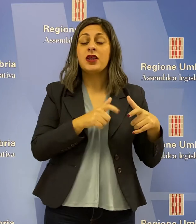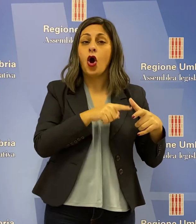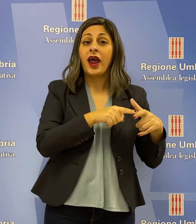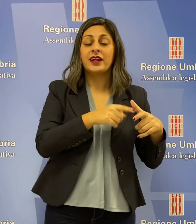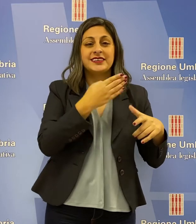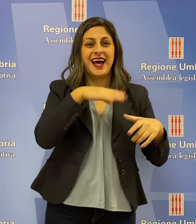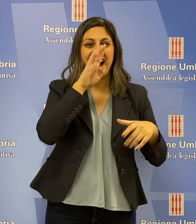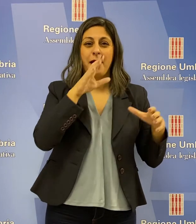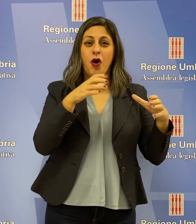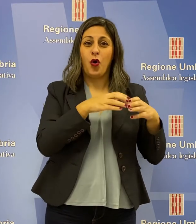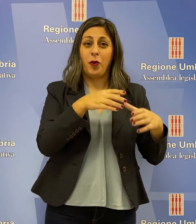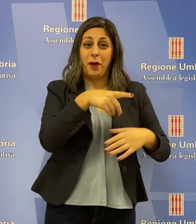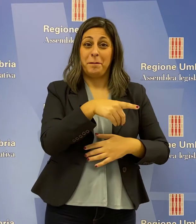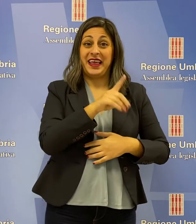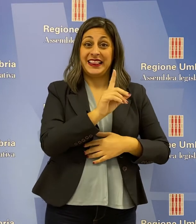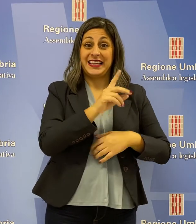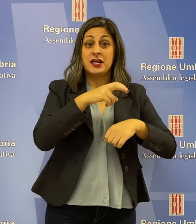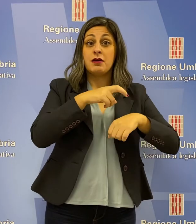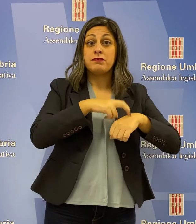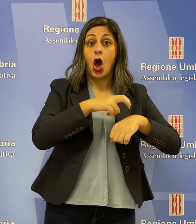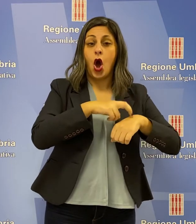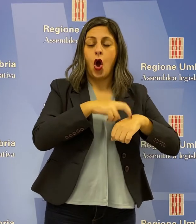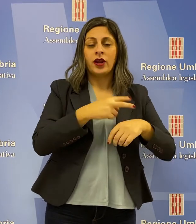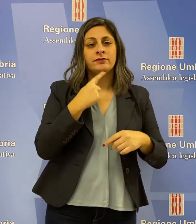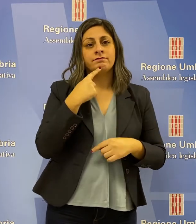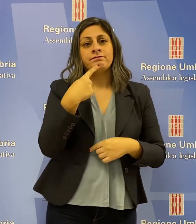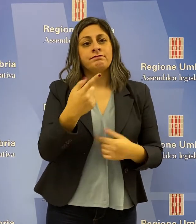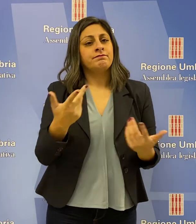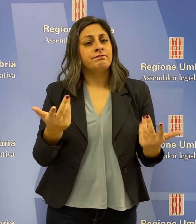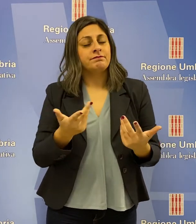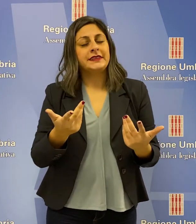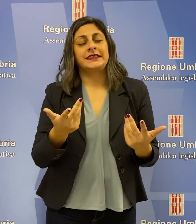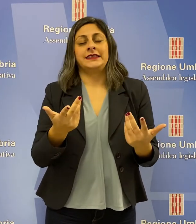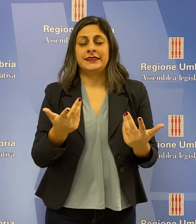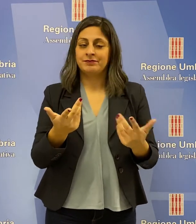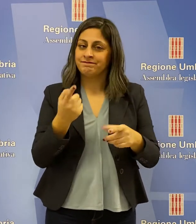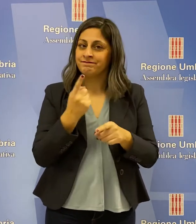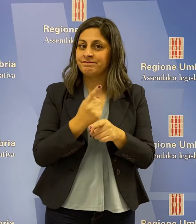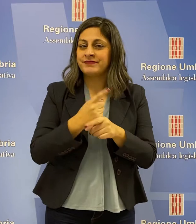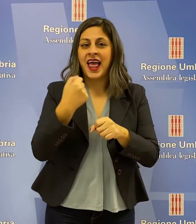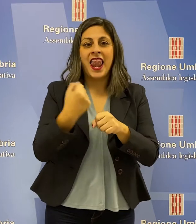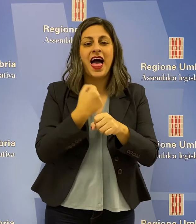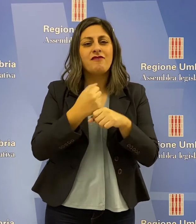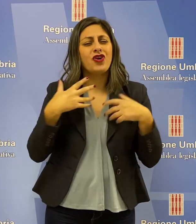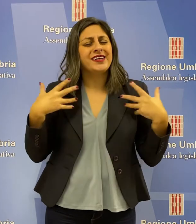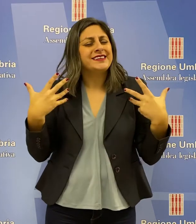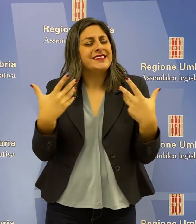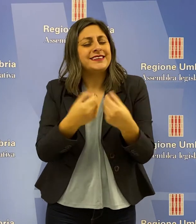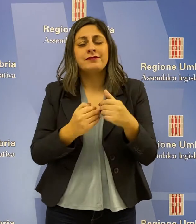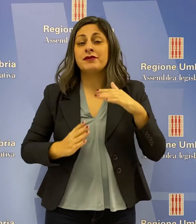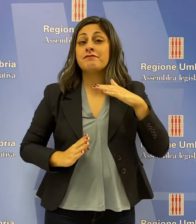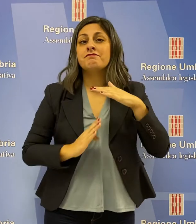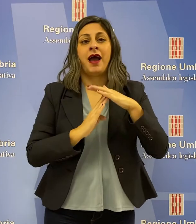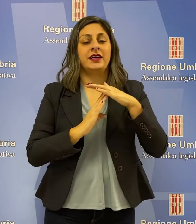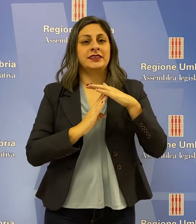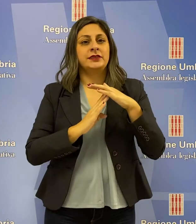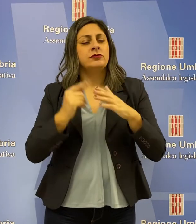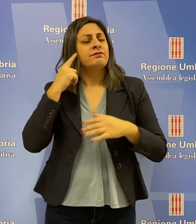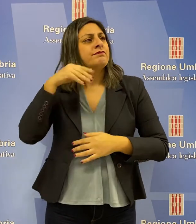capogruppo del Partito Democratico, Tommaso Bori, ha sottolineato che è necessario lavorare insieme il più possibile con grande senso di